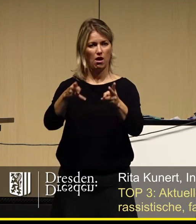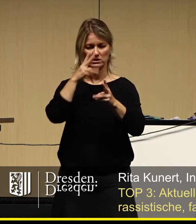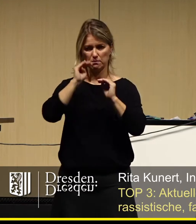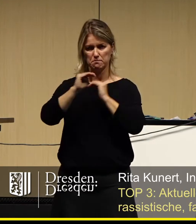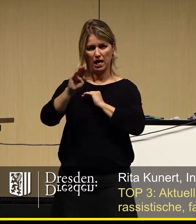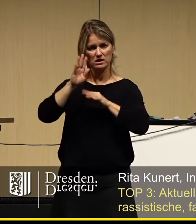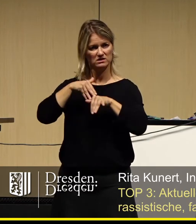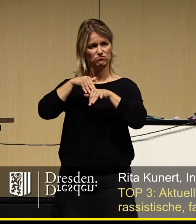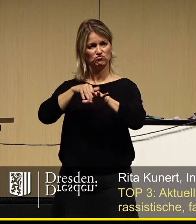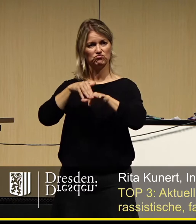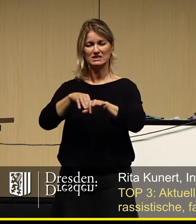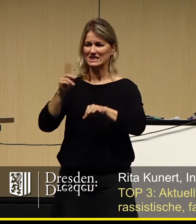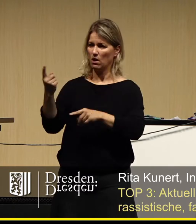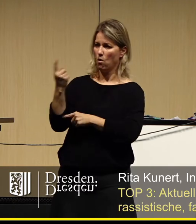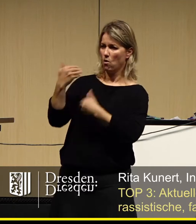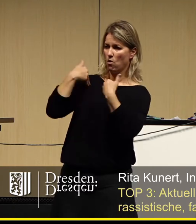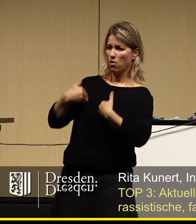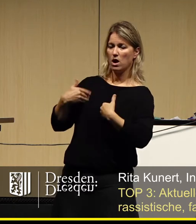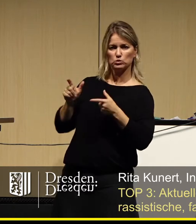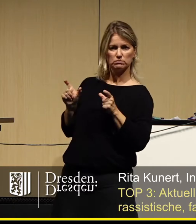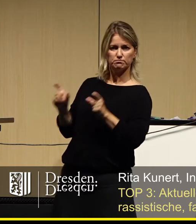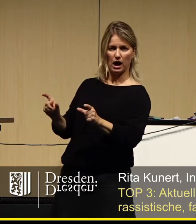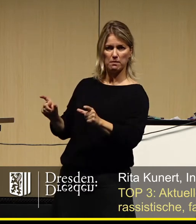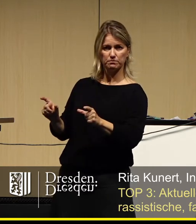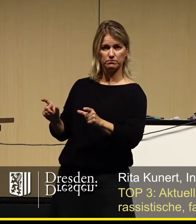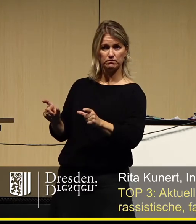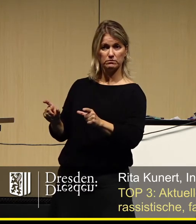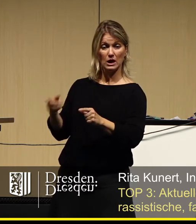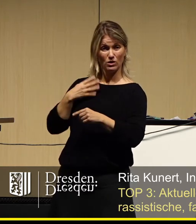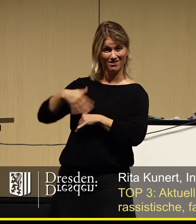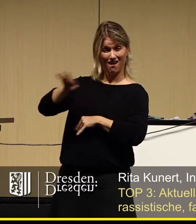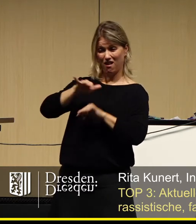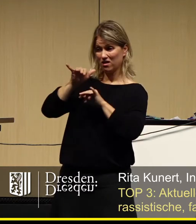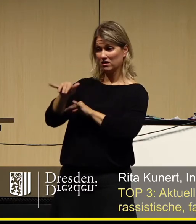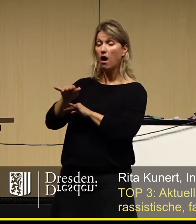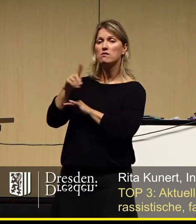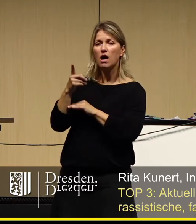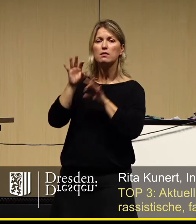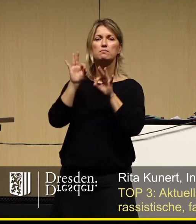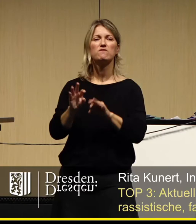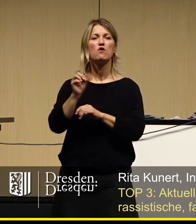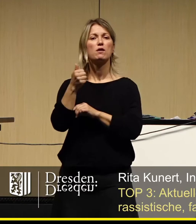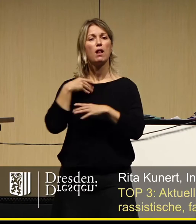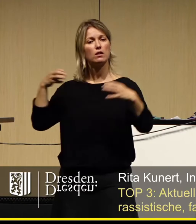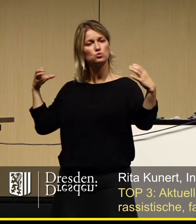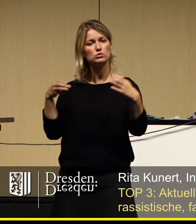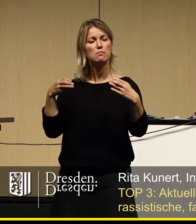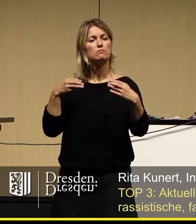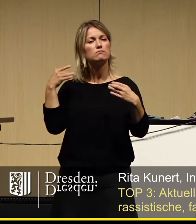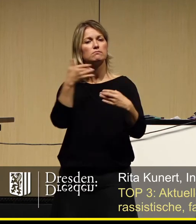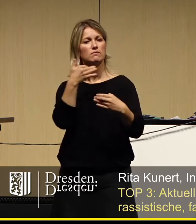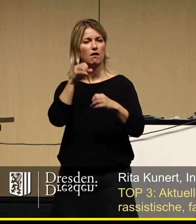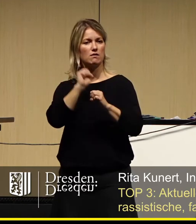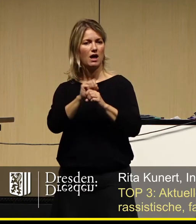bereiten dem Spuk ein Ende. Dann ist nämlich auch plötzlich wieder die Möglichkeit da, gemeinsam über Probleme und Sorgen zu